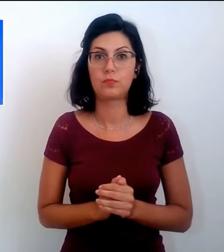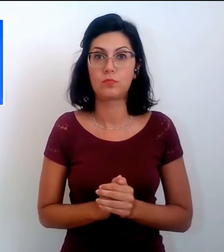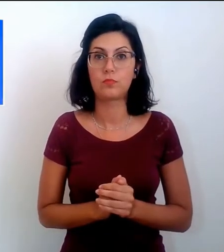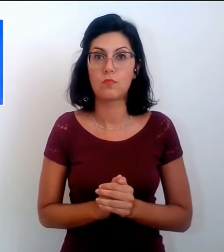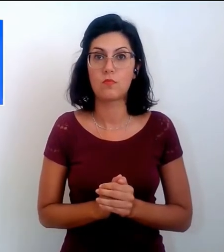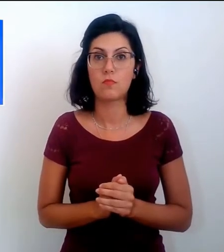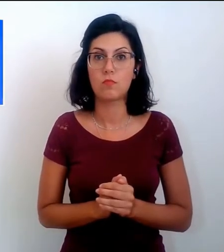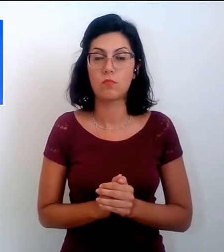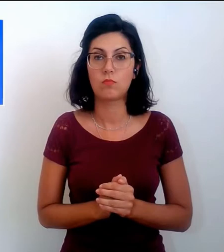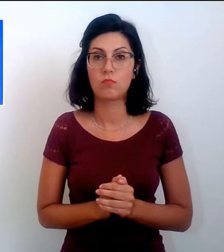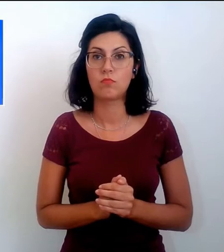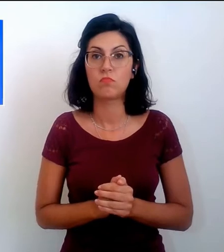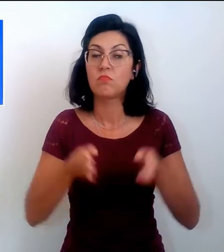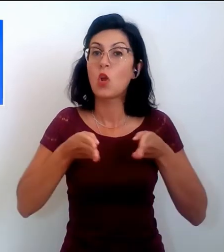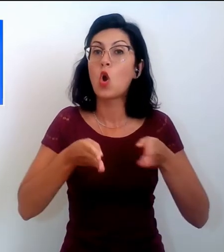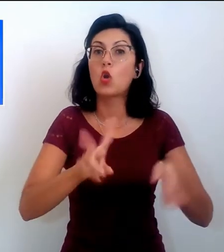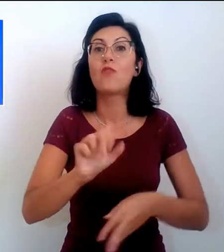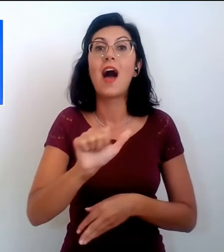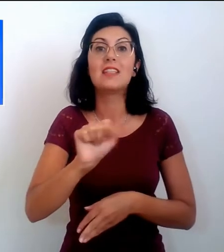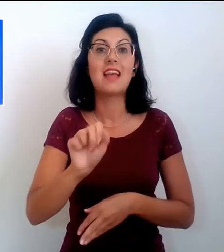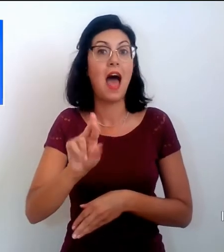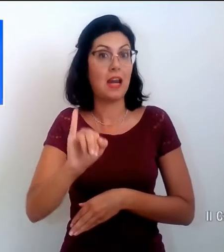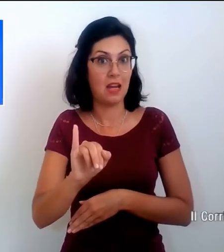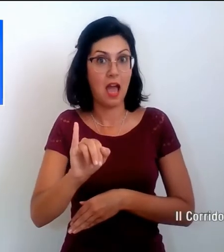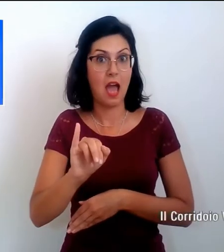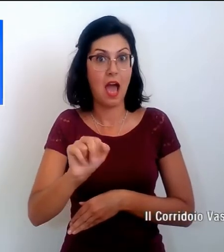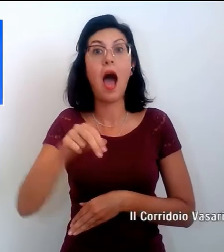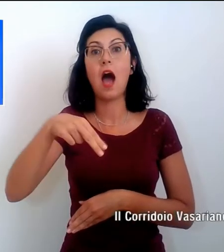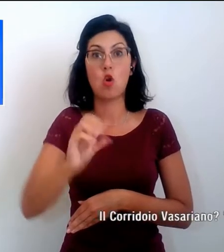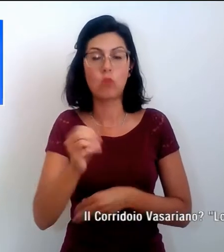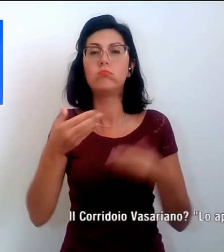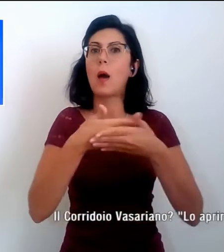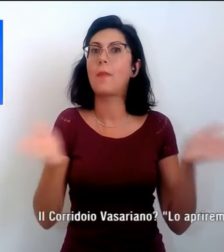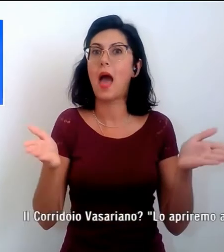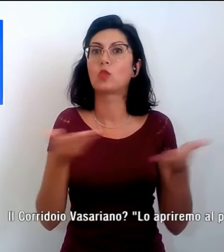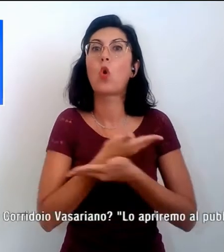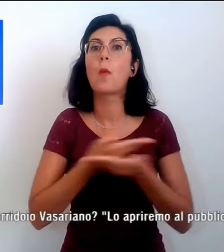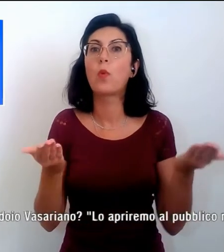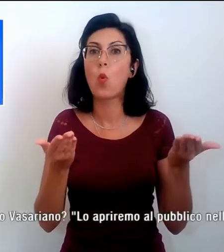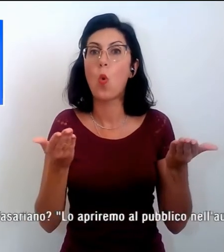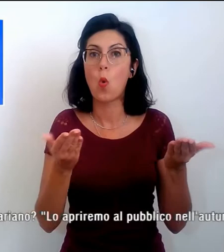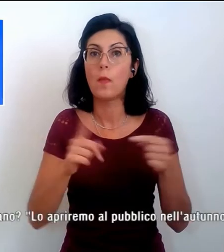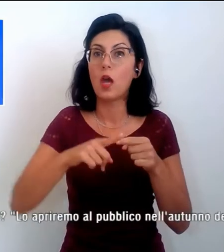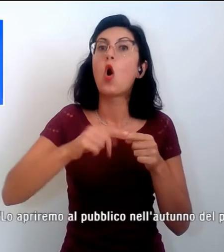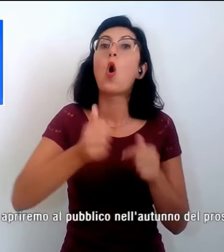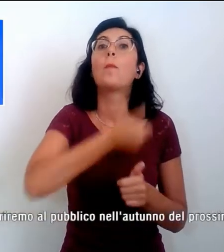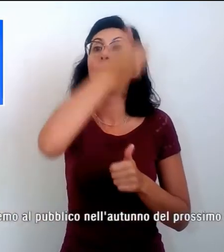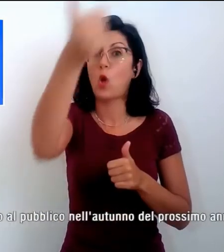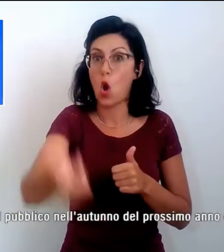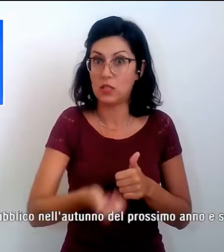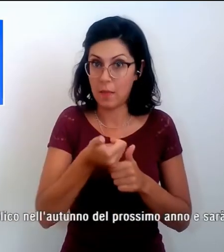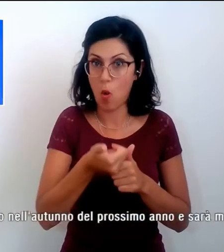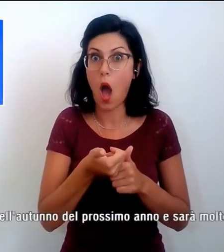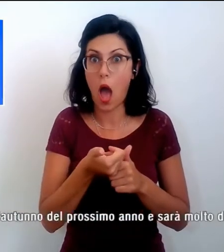Il corridoio vasariano sarà aperto al pubblico nell'autunno del prossimo anno e sarà molto diverso e